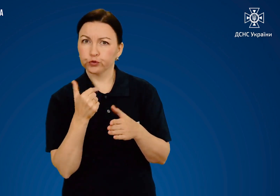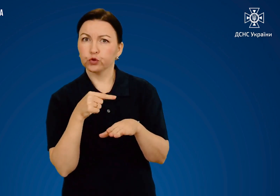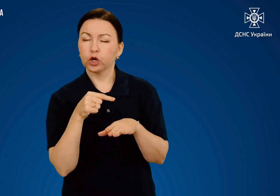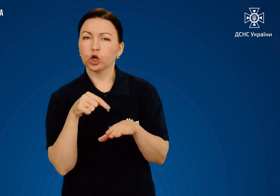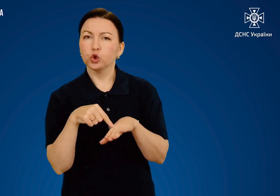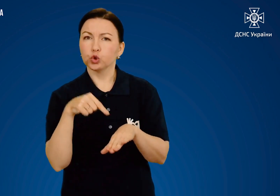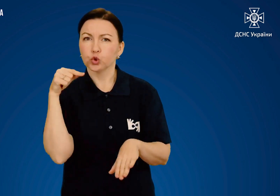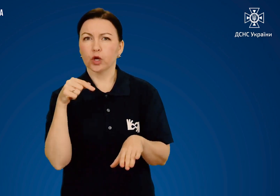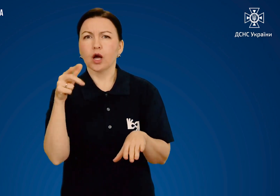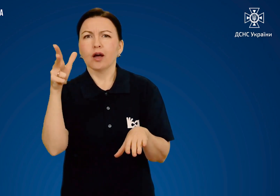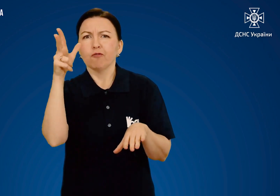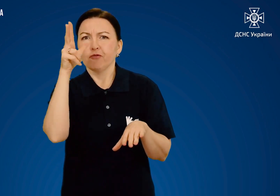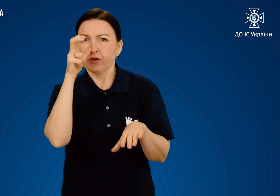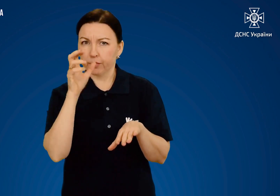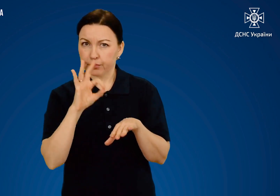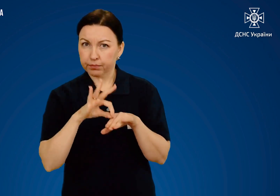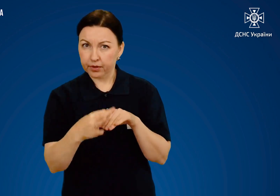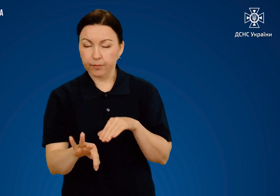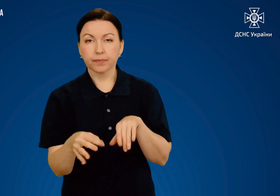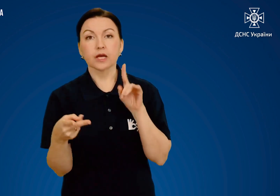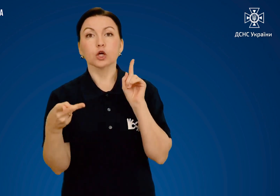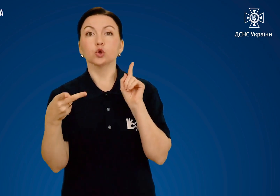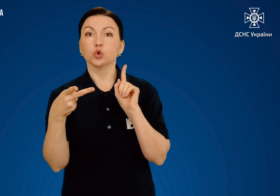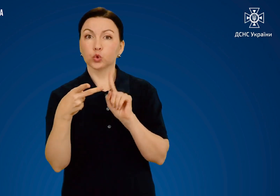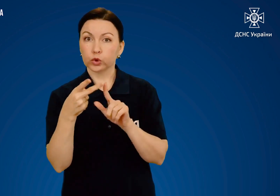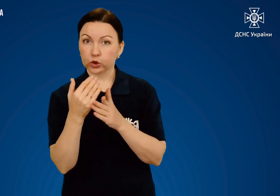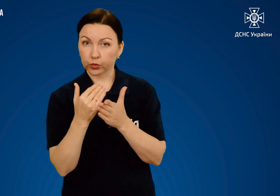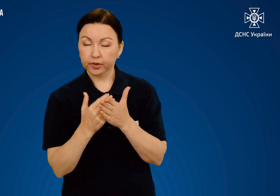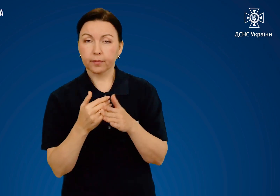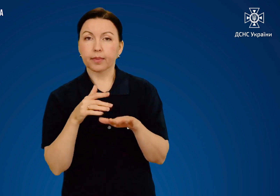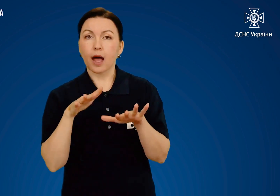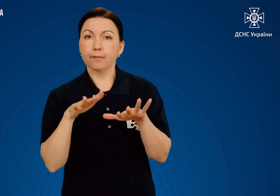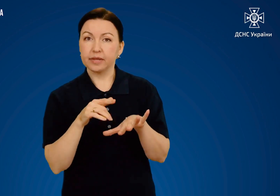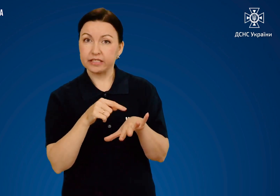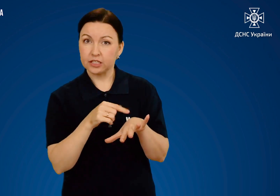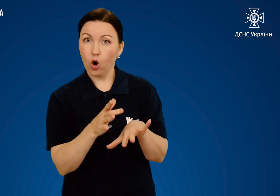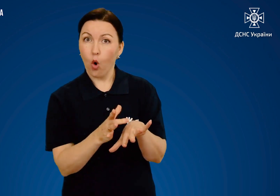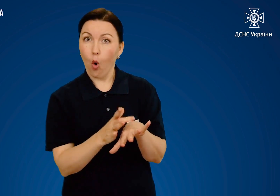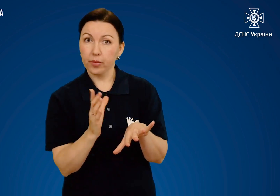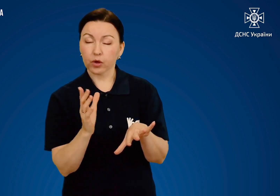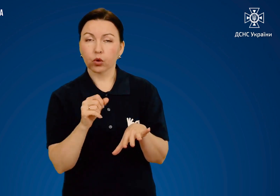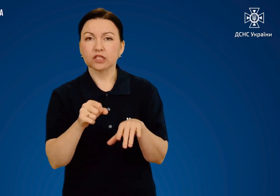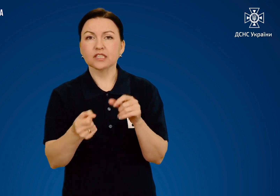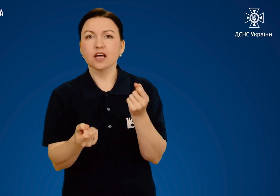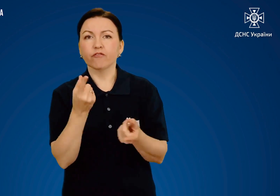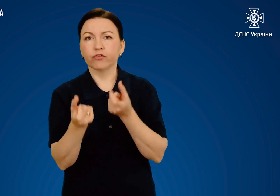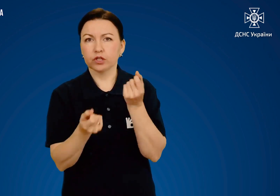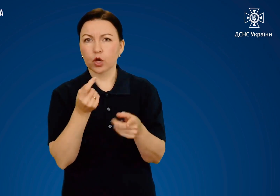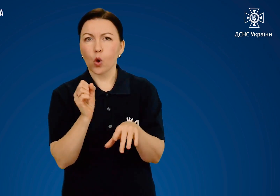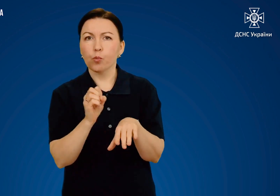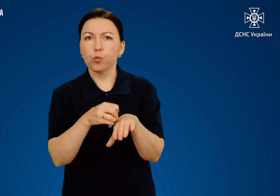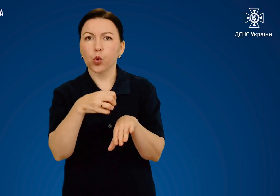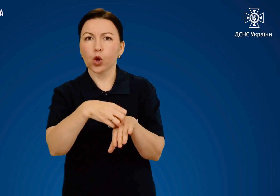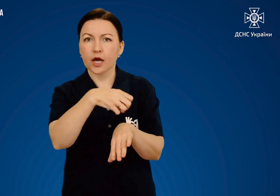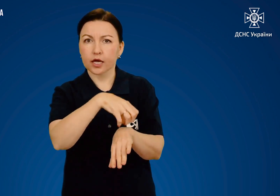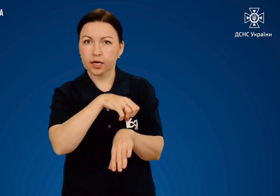почервоніння і відчувається біль. Другого. На місці опіку з'явилися похері.